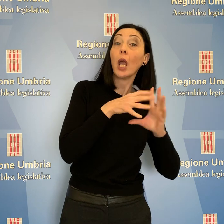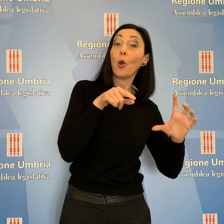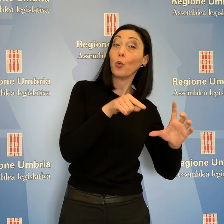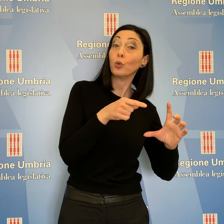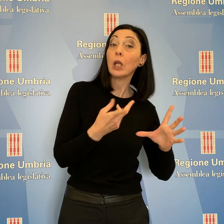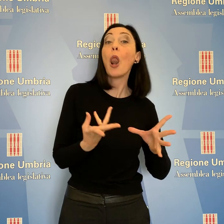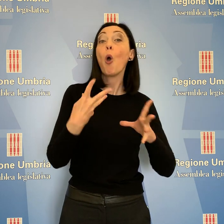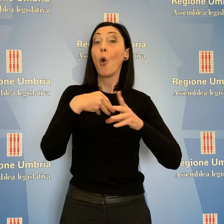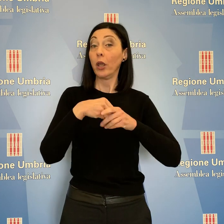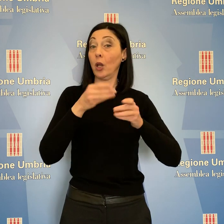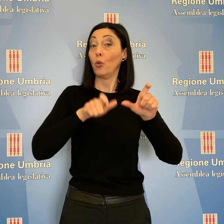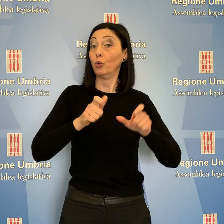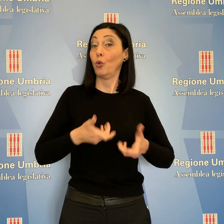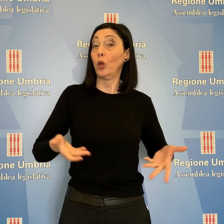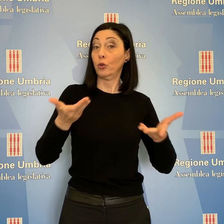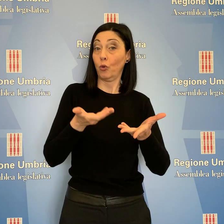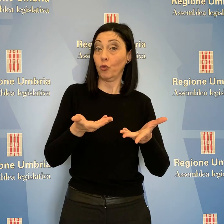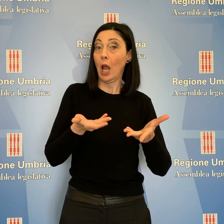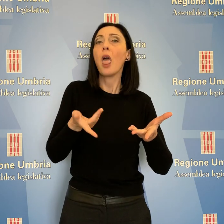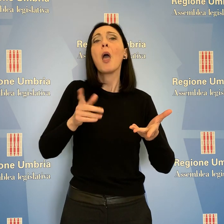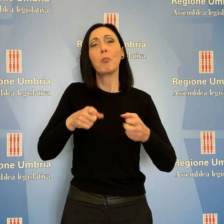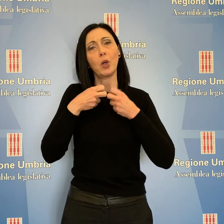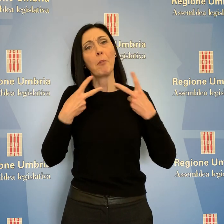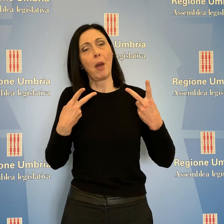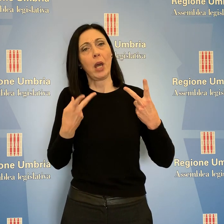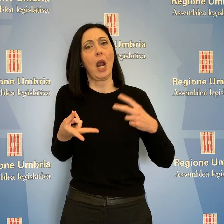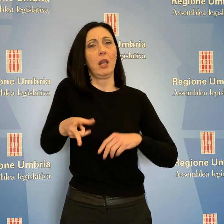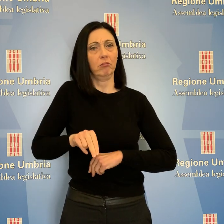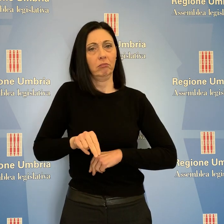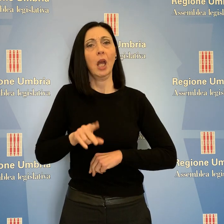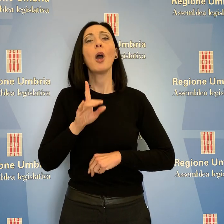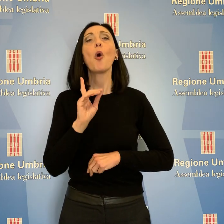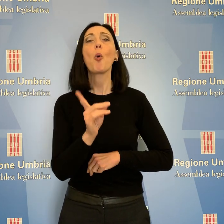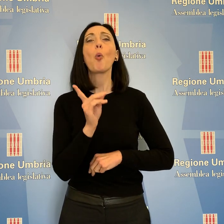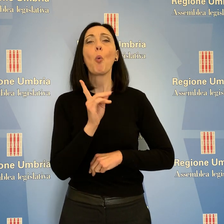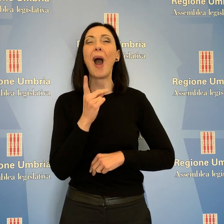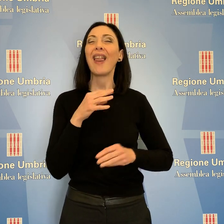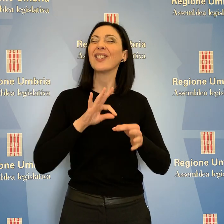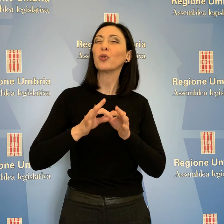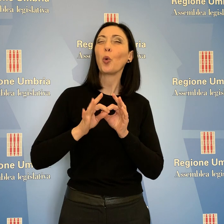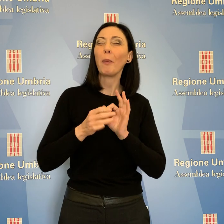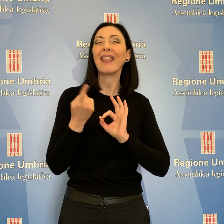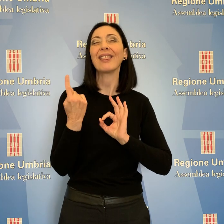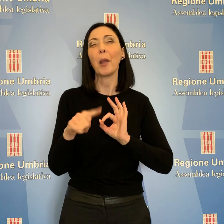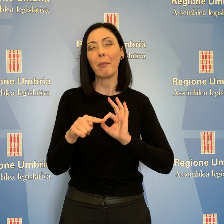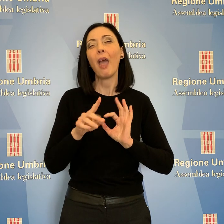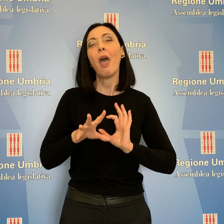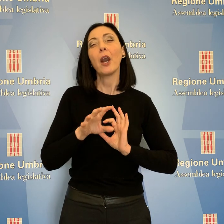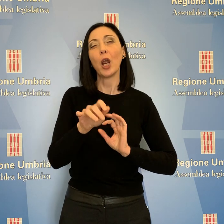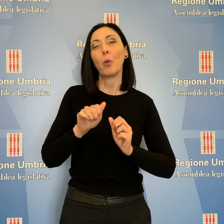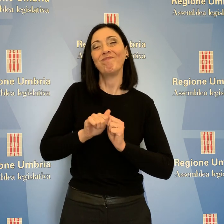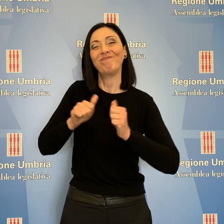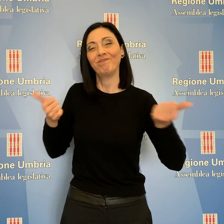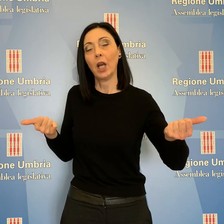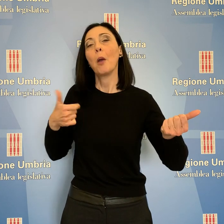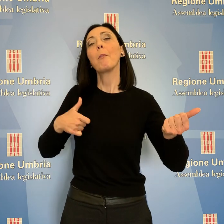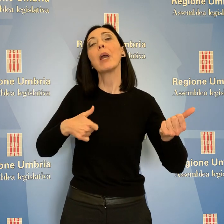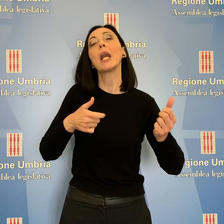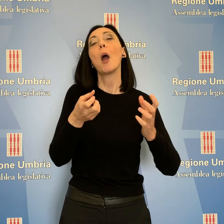sociale, mancano, ha detto ancora Paparelli, gli strumenti per recuperare il gap di produttività sul terziario avanzato.